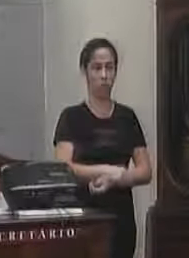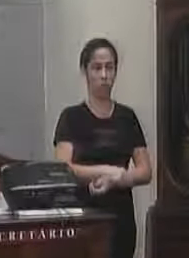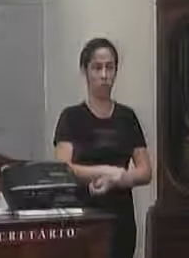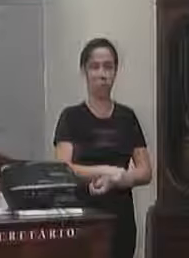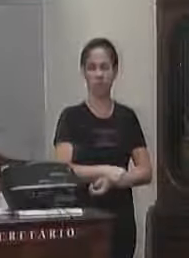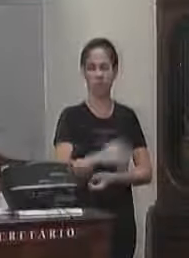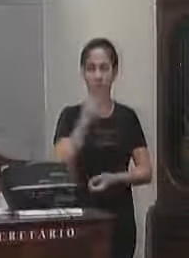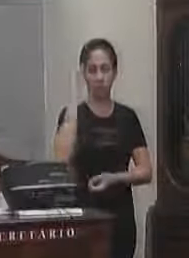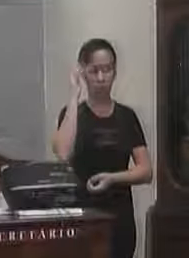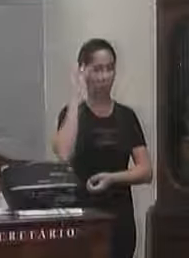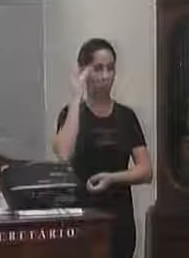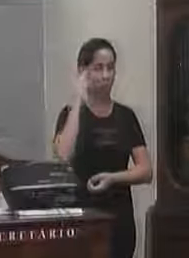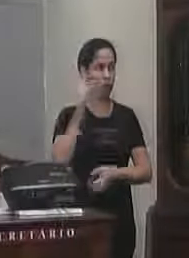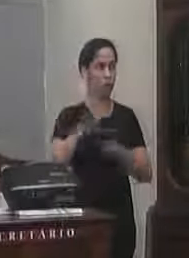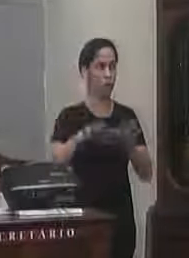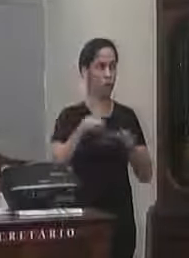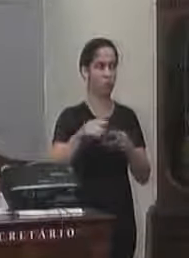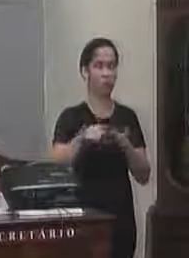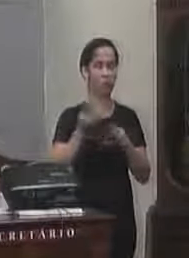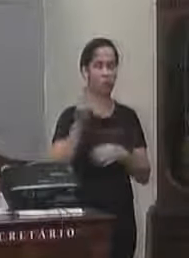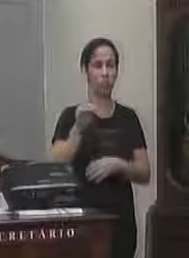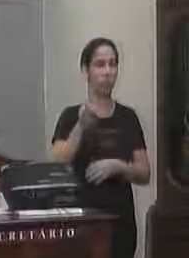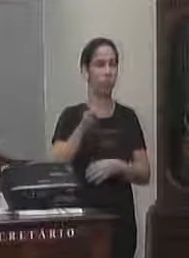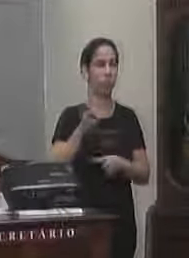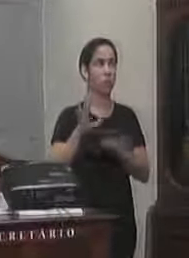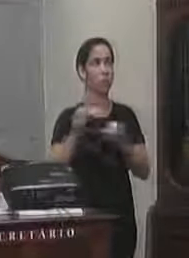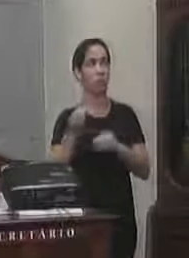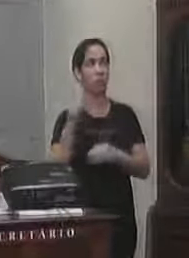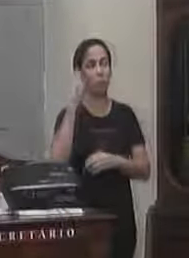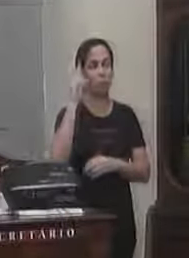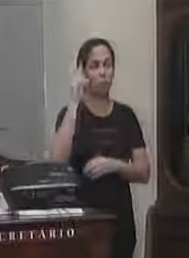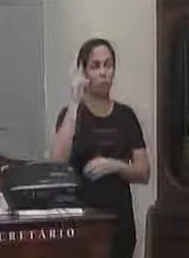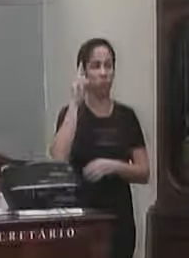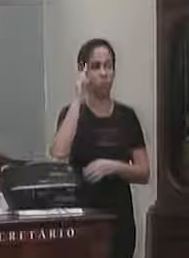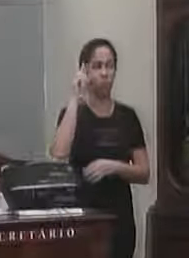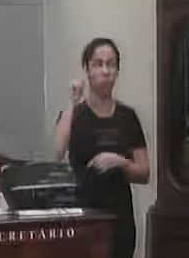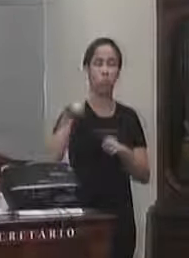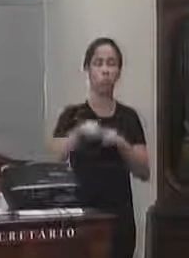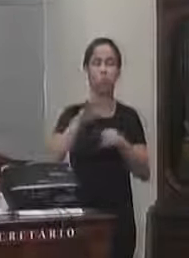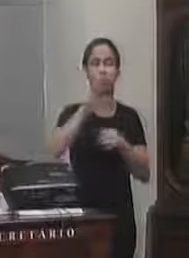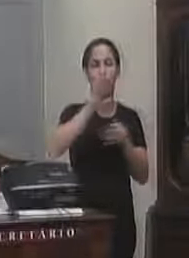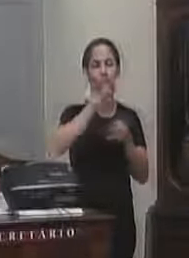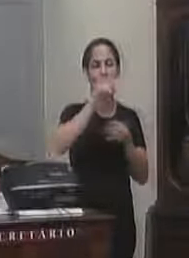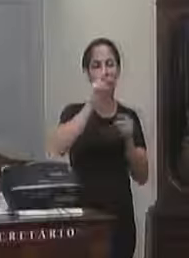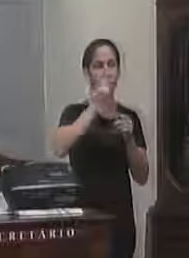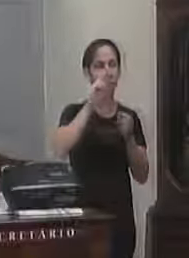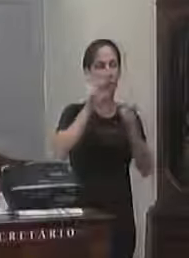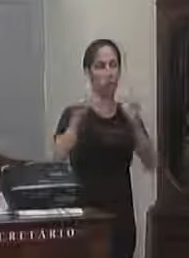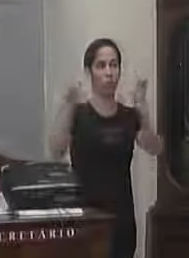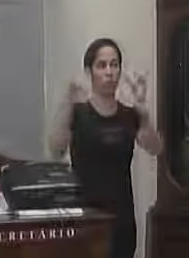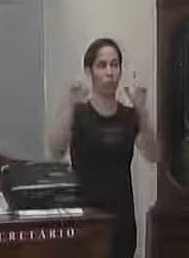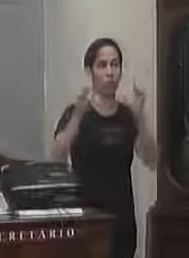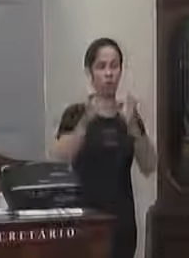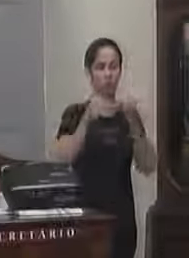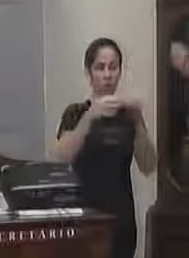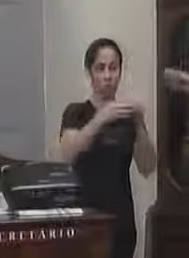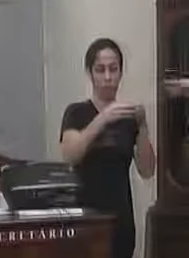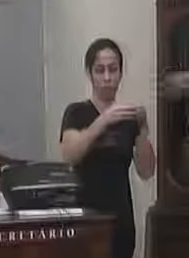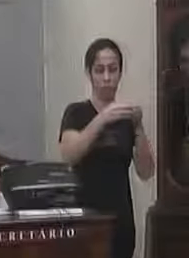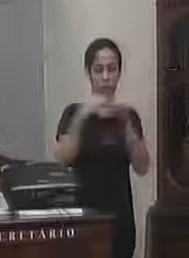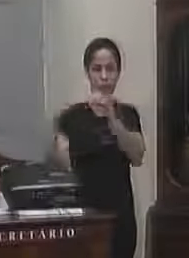amanhã já deve pintar o nome amanhã ou segunda-feira e o que acontece ali são duas comunidades distintas